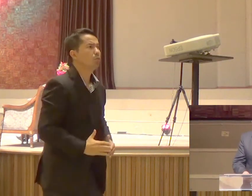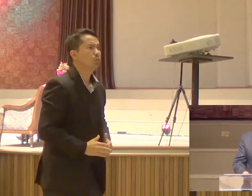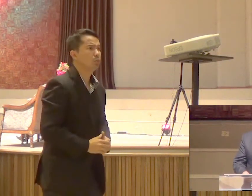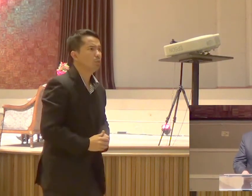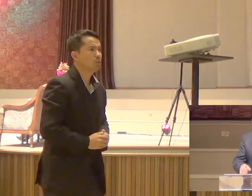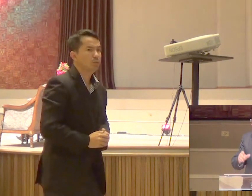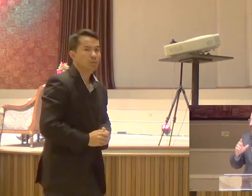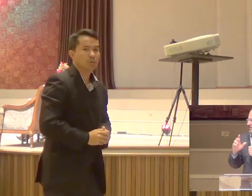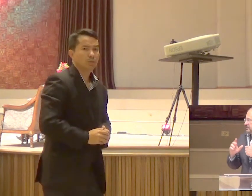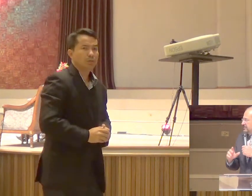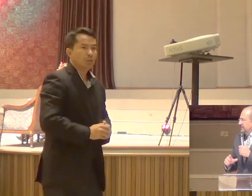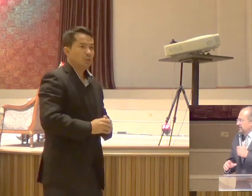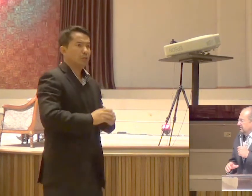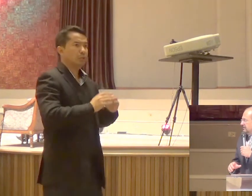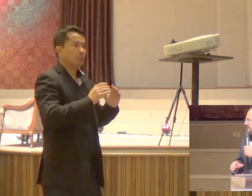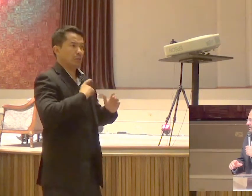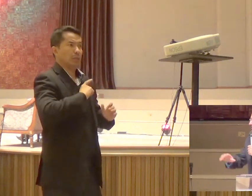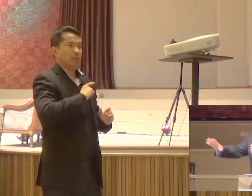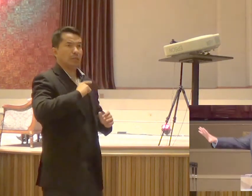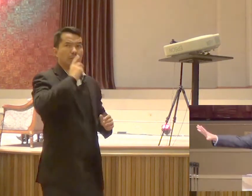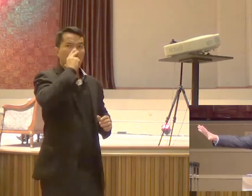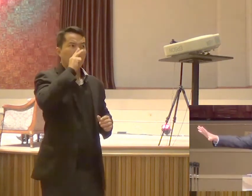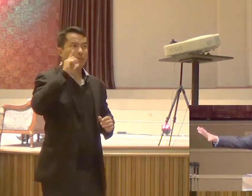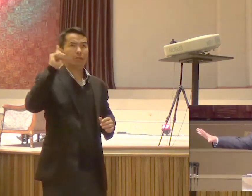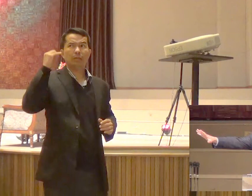E algo me disse Cinco anos